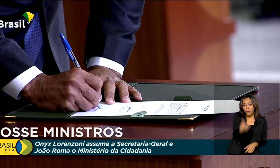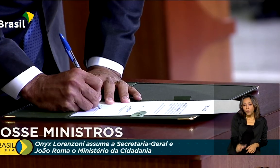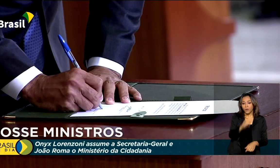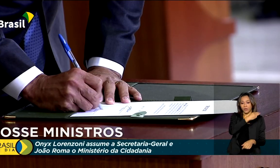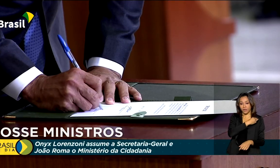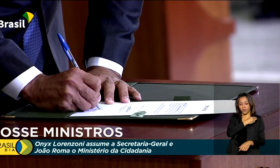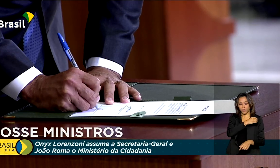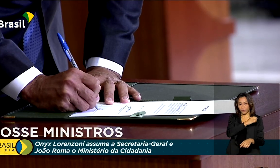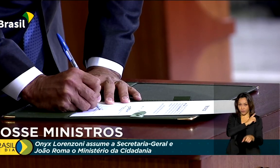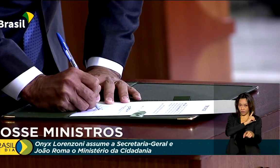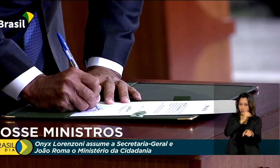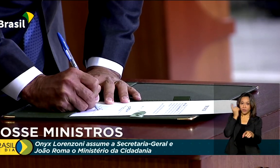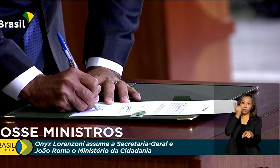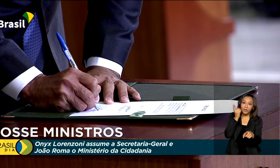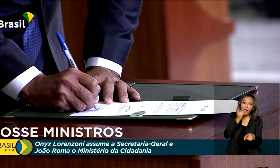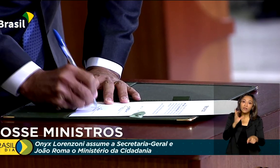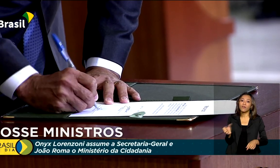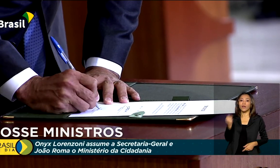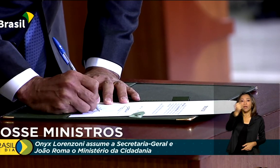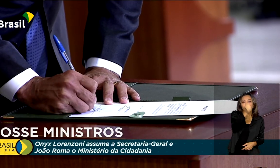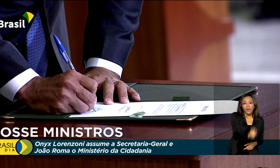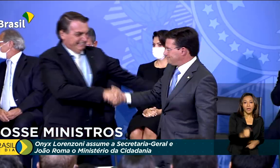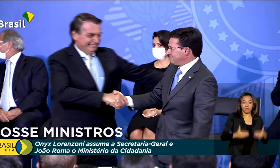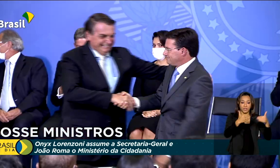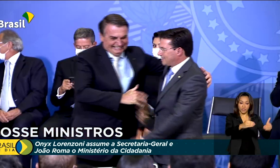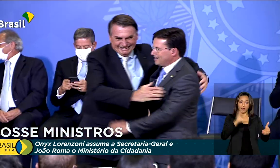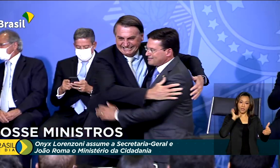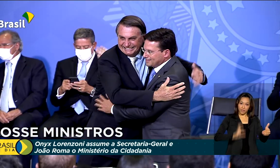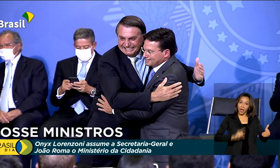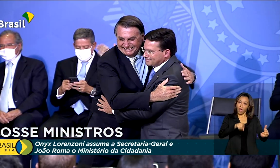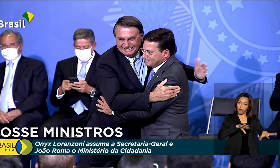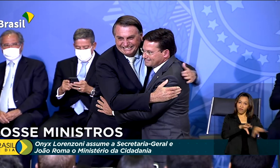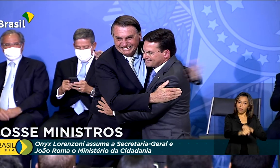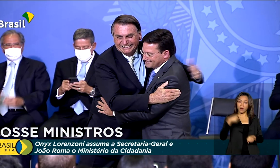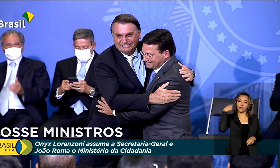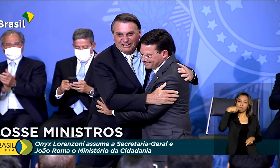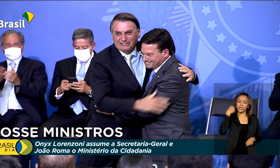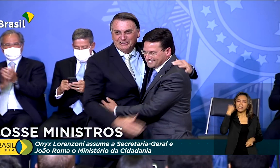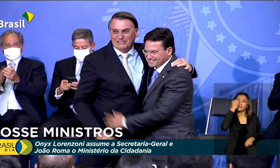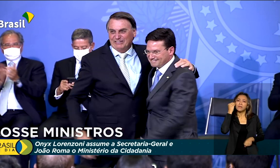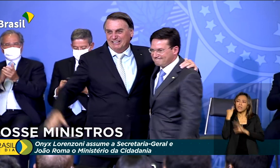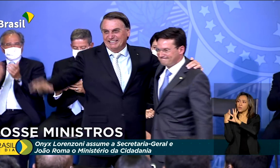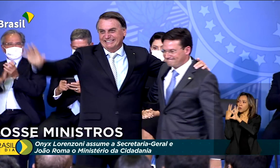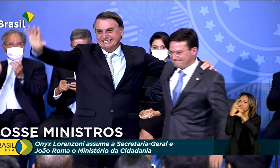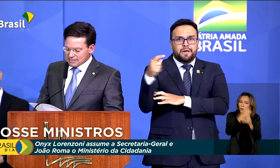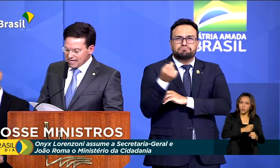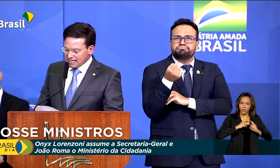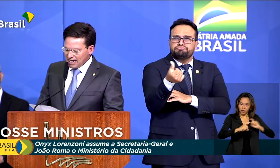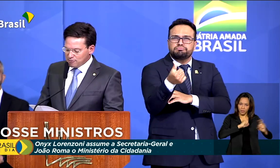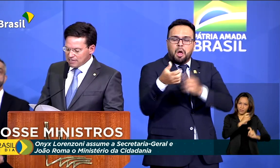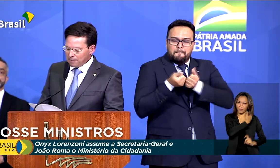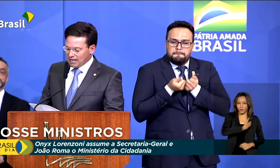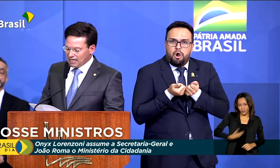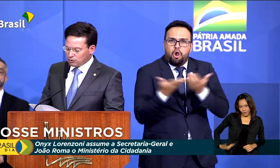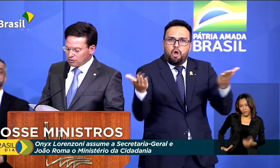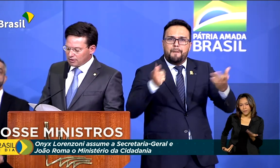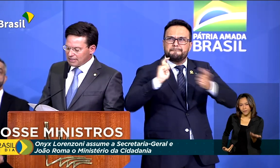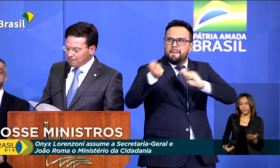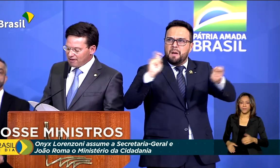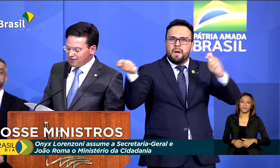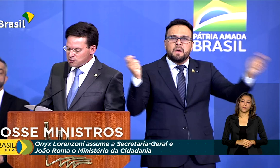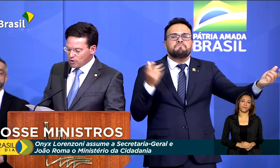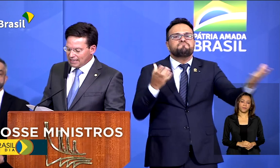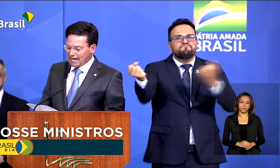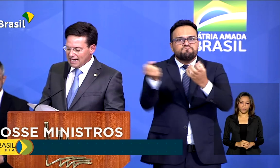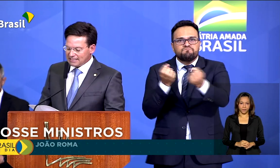foi para o Ministério da Cidadania. Roma é bacharel em Direito com experiência na administração pública. Seguiremos ampliando